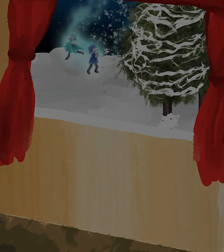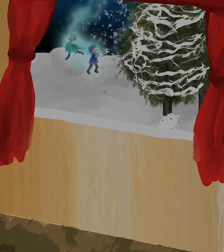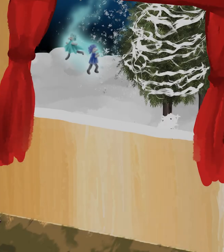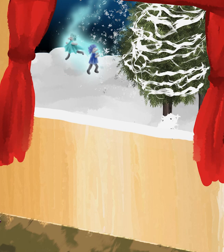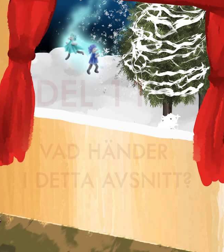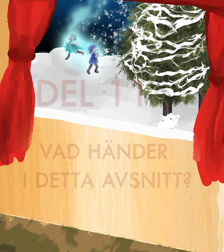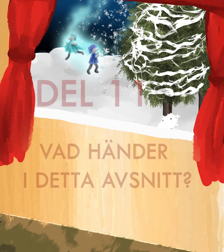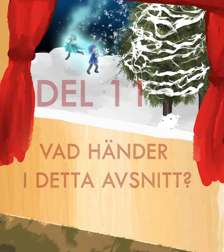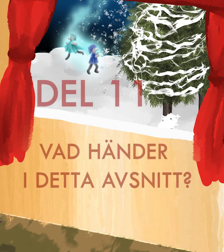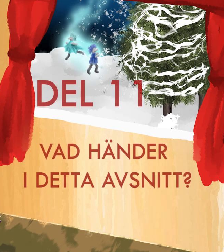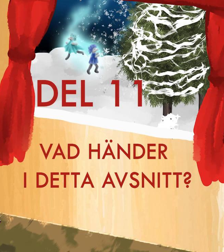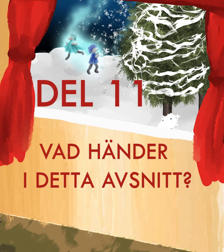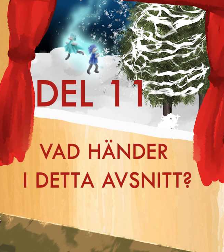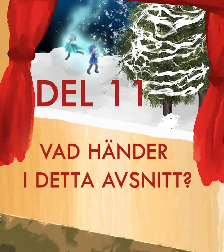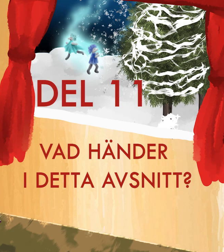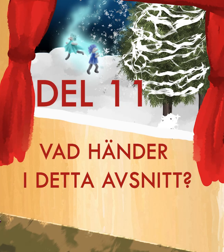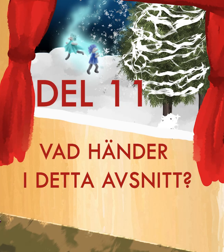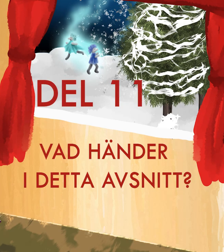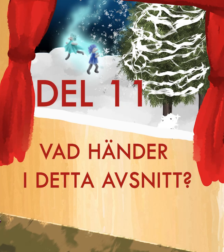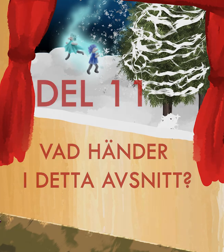Vad händer i detta avsnitt?